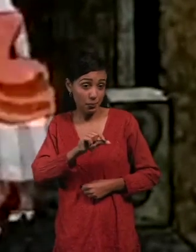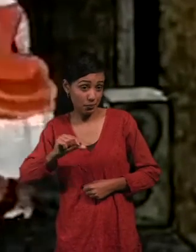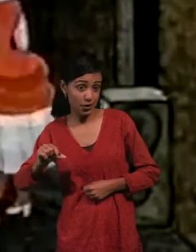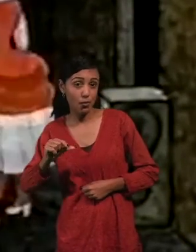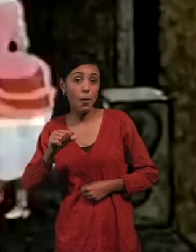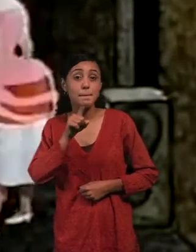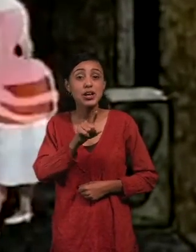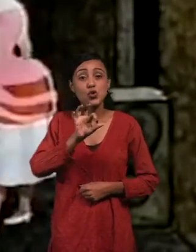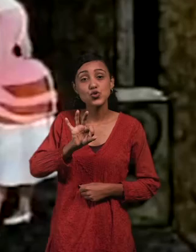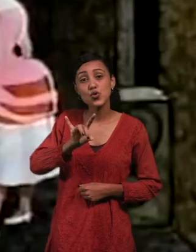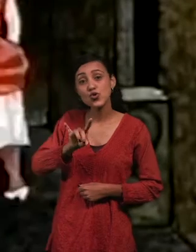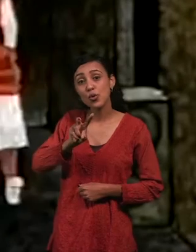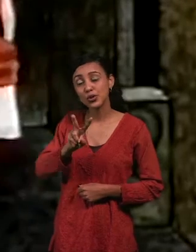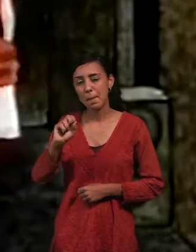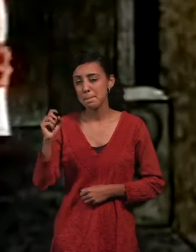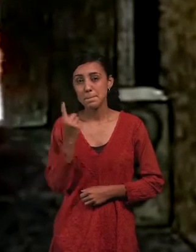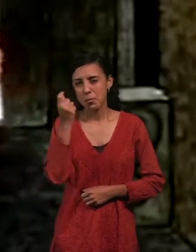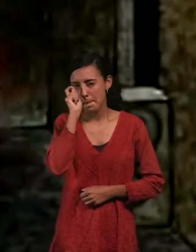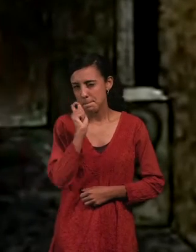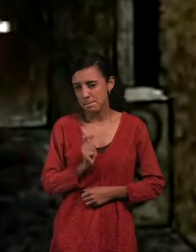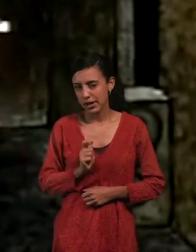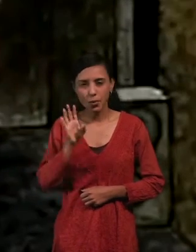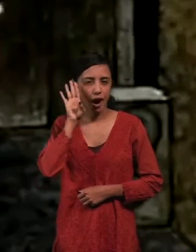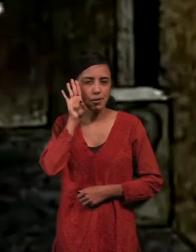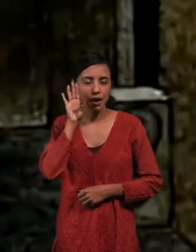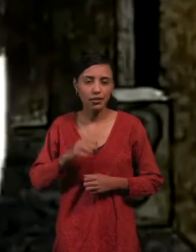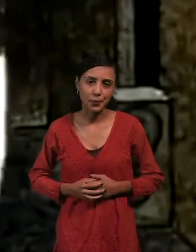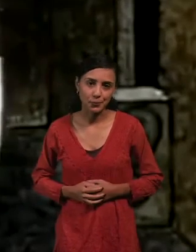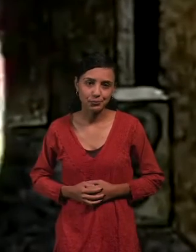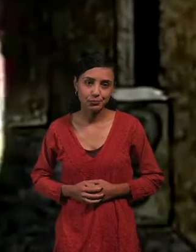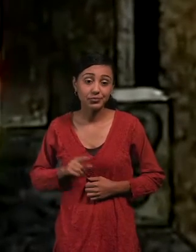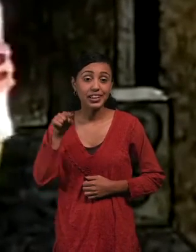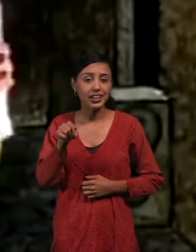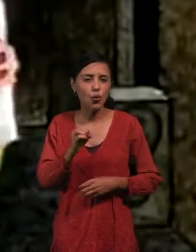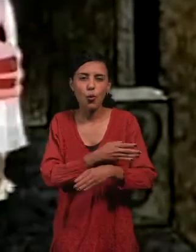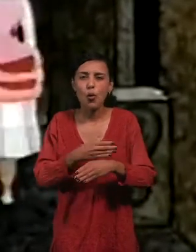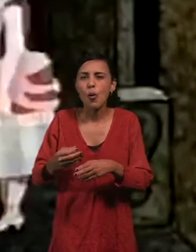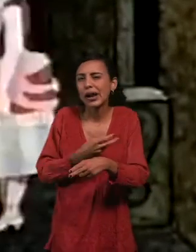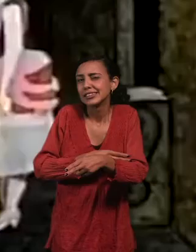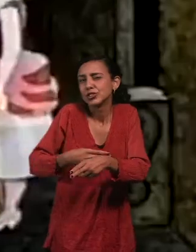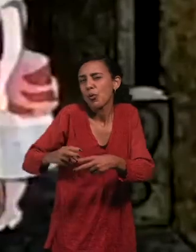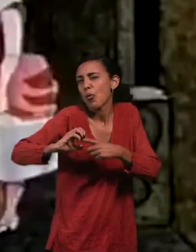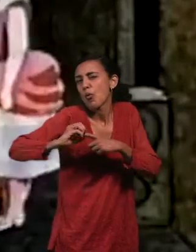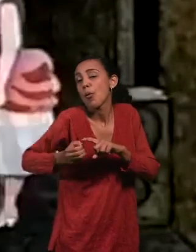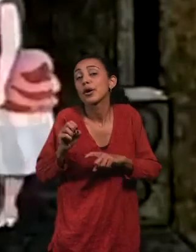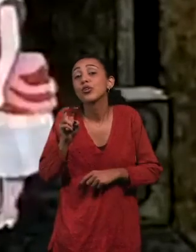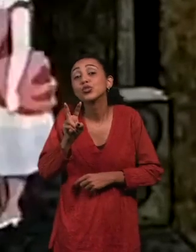es considerada la primera película animada. La obra es una historia cómica de dos personajes, Pierrot